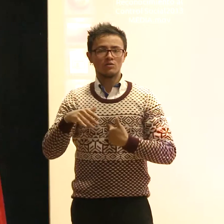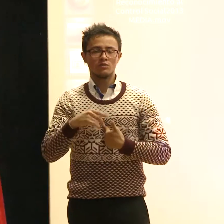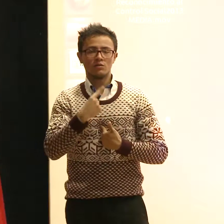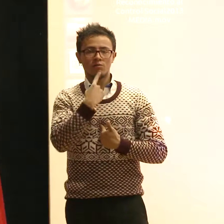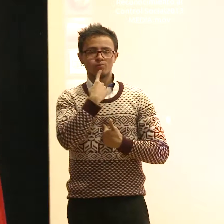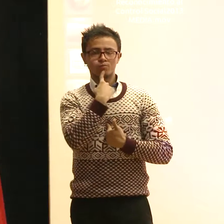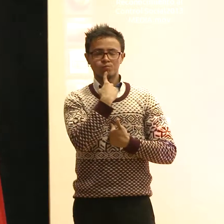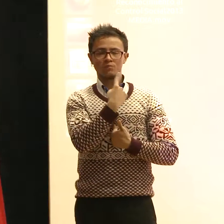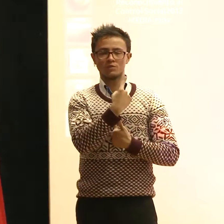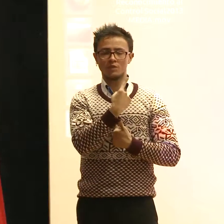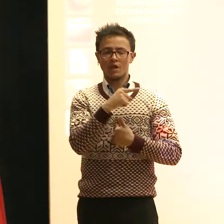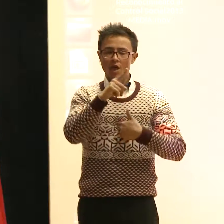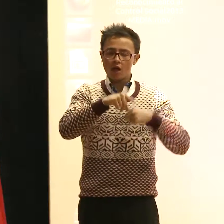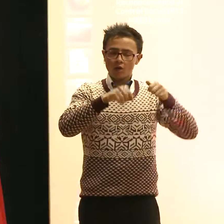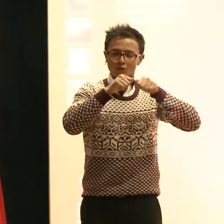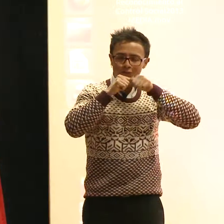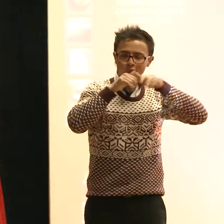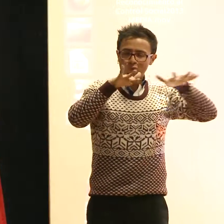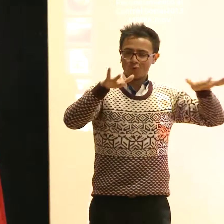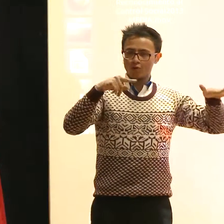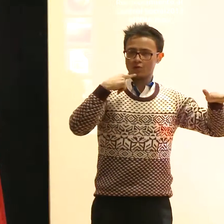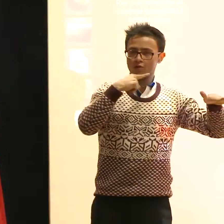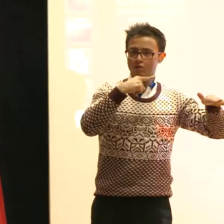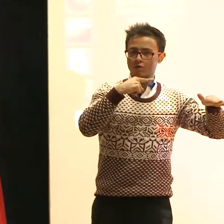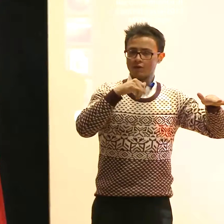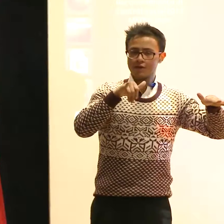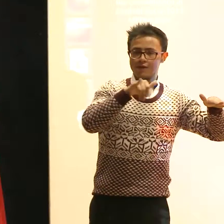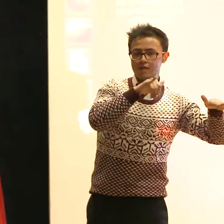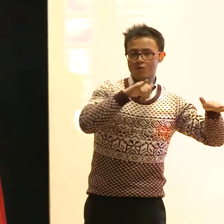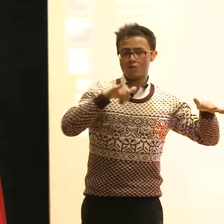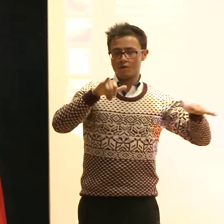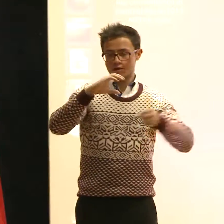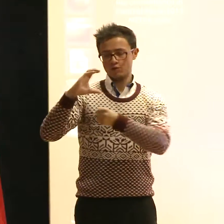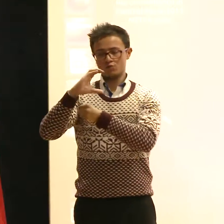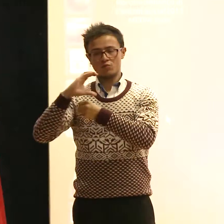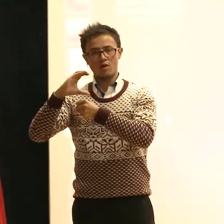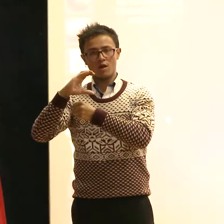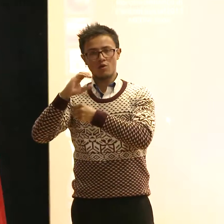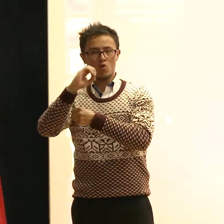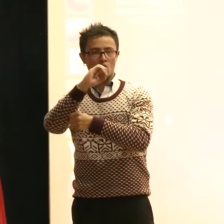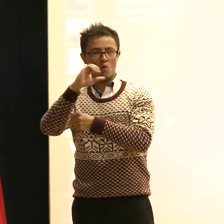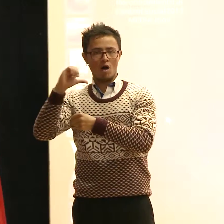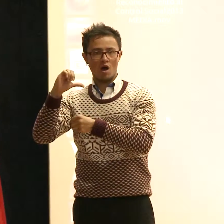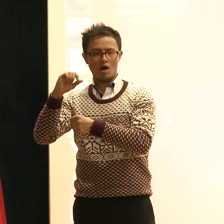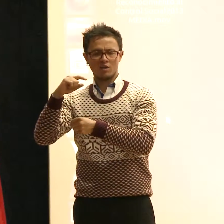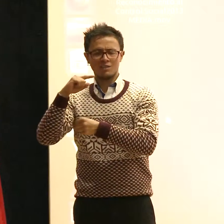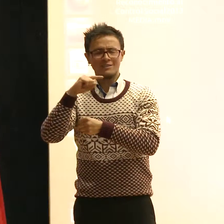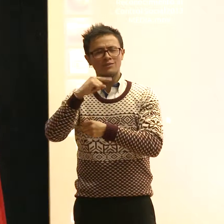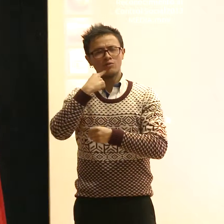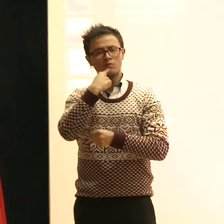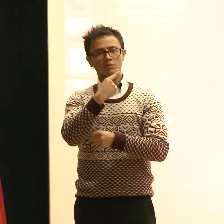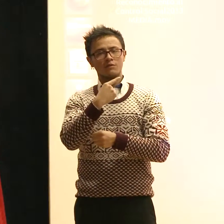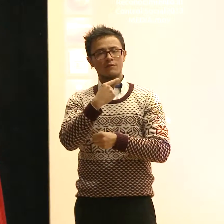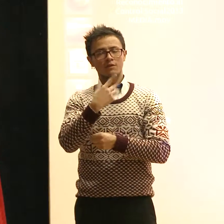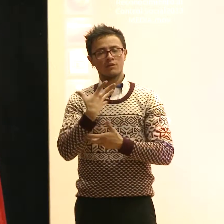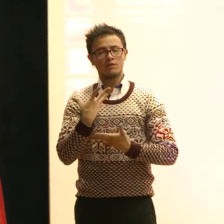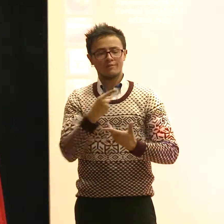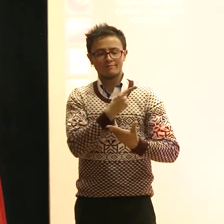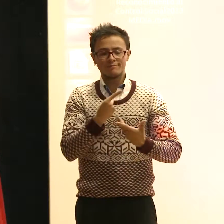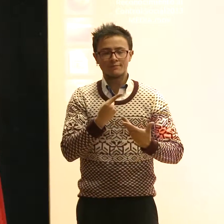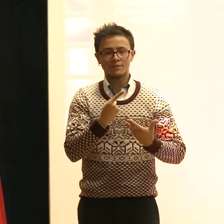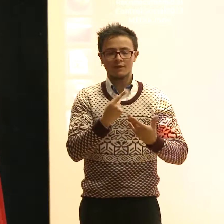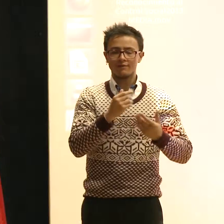Lo público es lo que nos hace ciudadanos, es lo que en definitiva nos